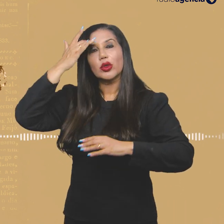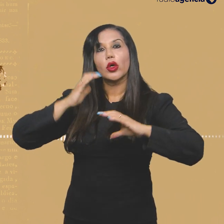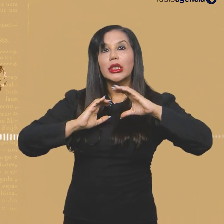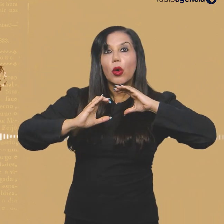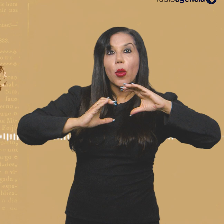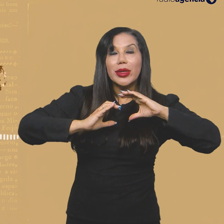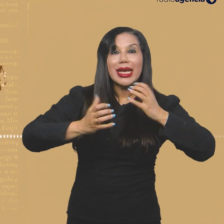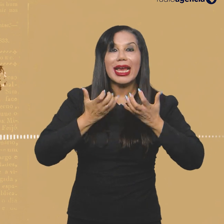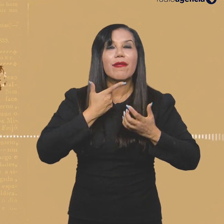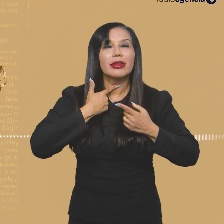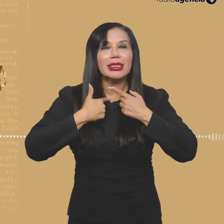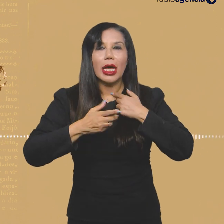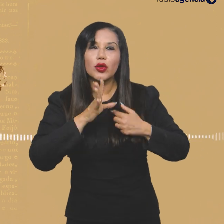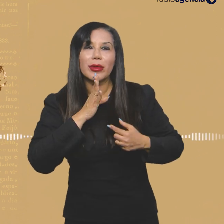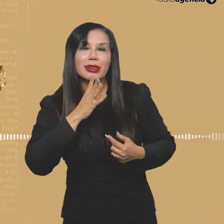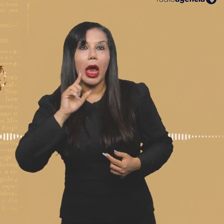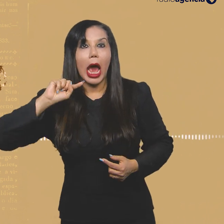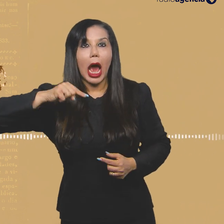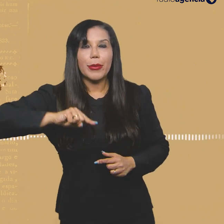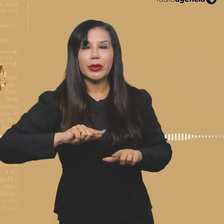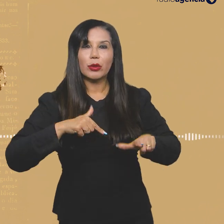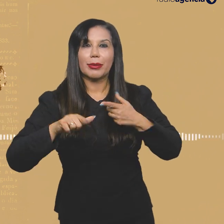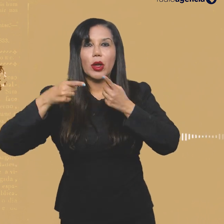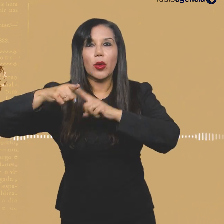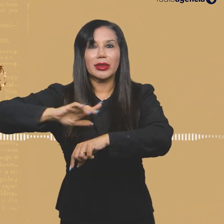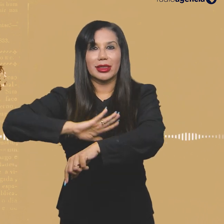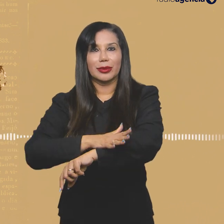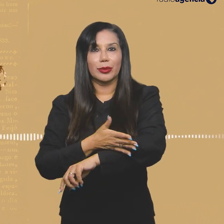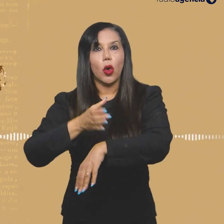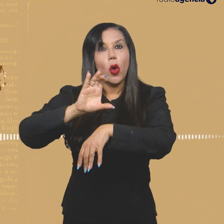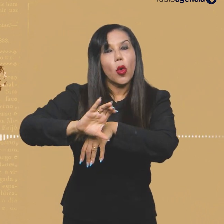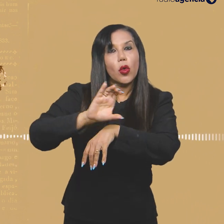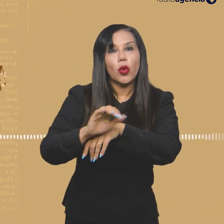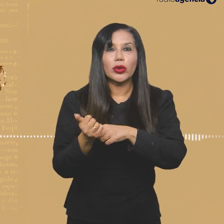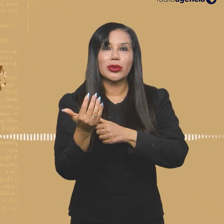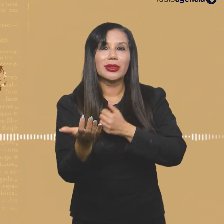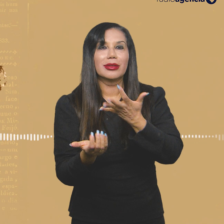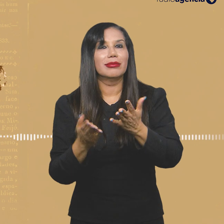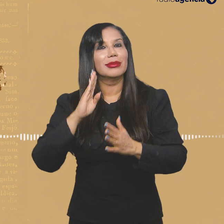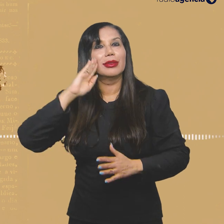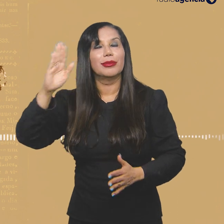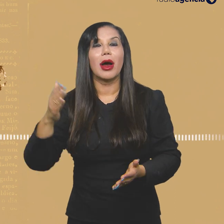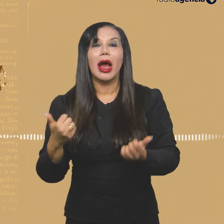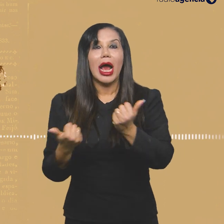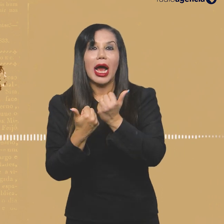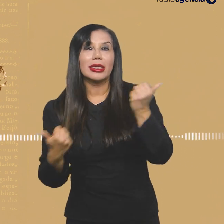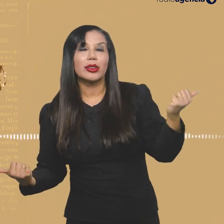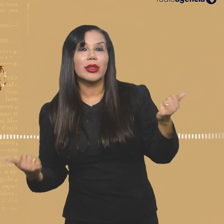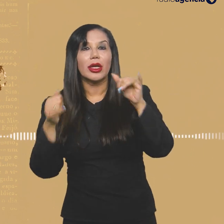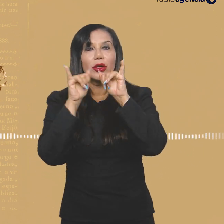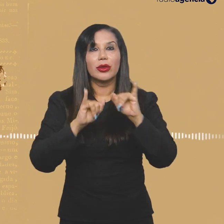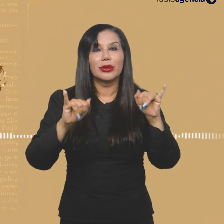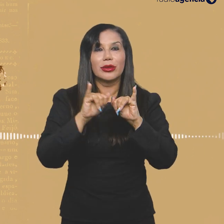comunicadores que desejam conhecer ou aprofundar um trabalho antirracista. Entre os cursos oferecidos, destacamos o de